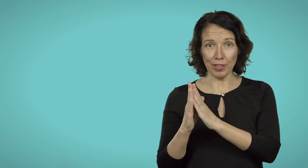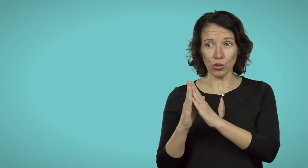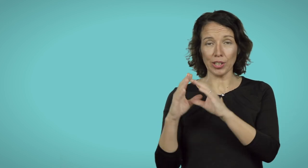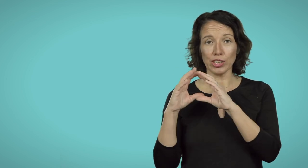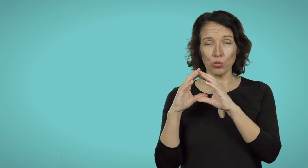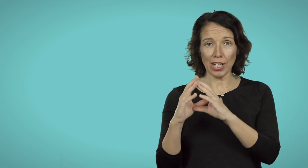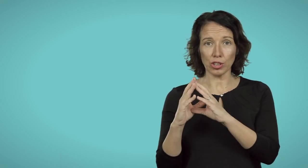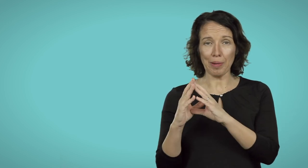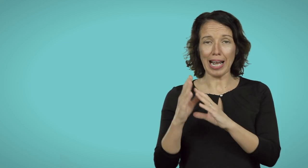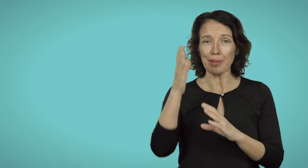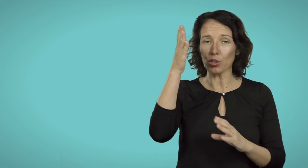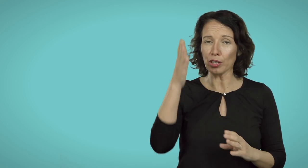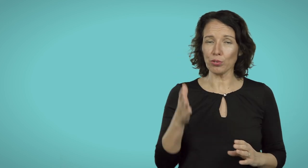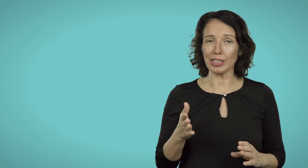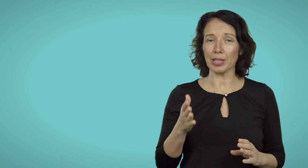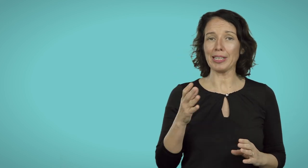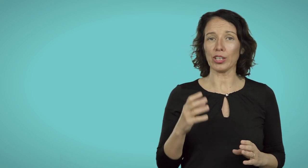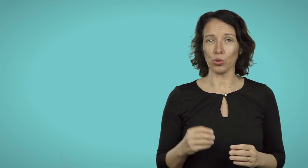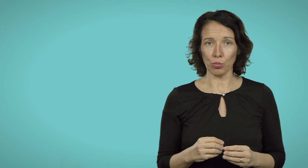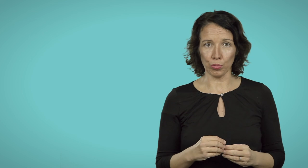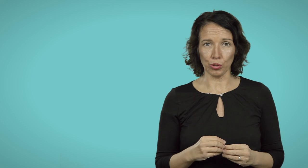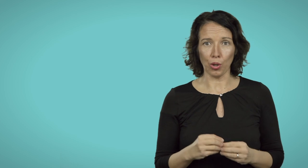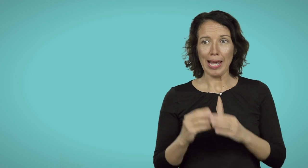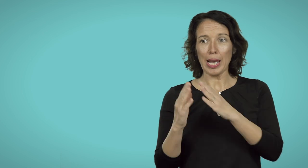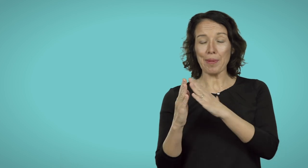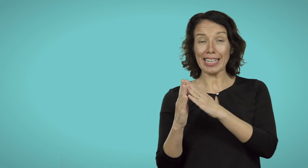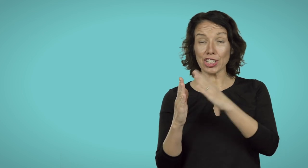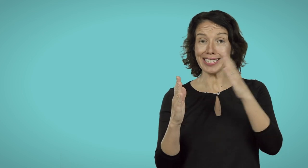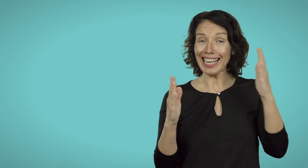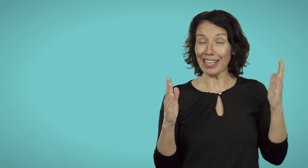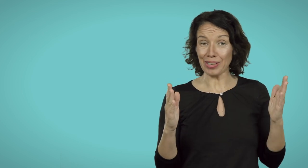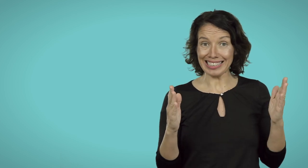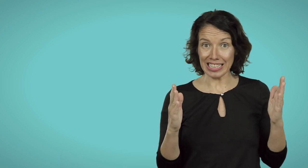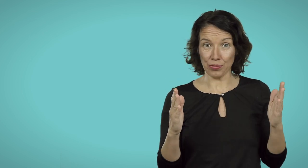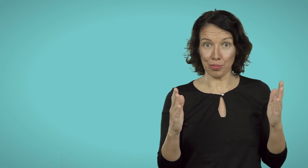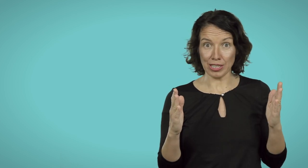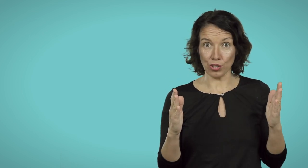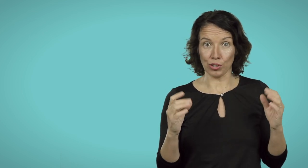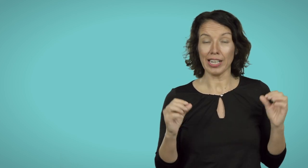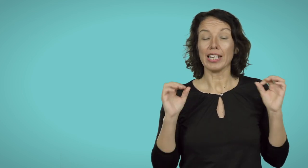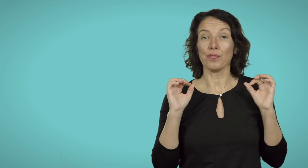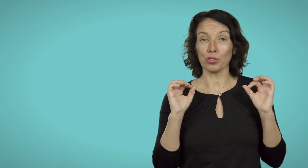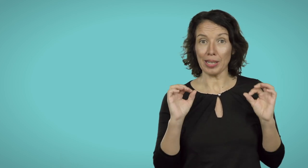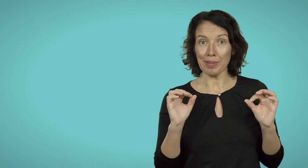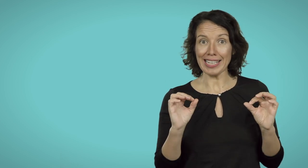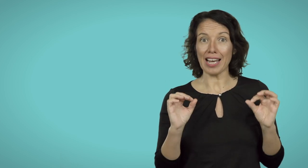valore di un certo parametro in un determinato punto e perché ci sia una trasformazione. I fotogrammi chiave